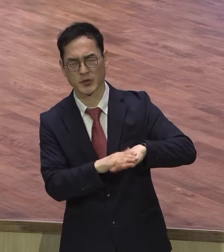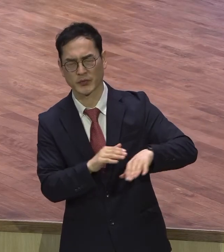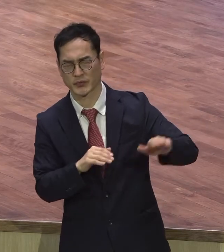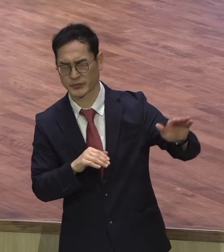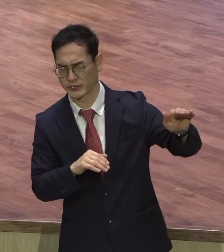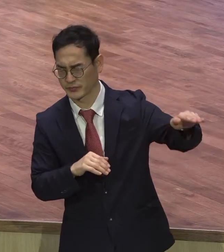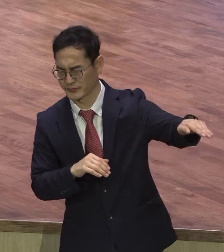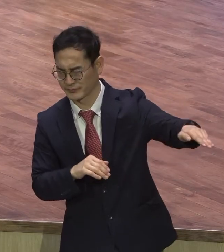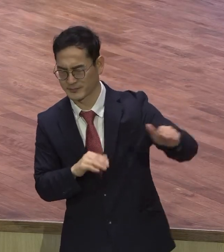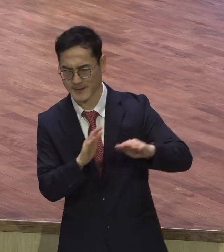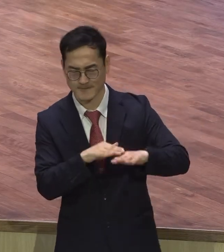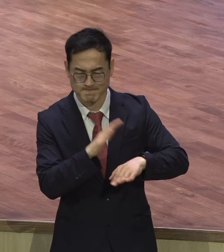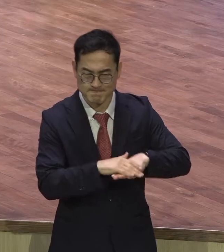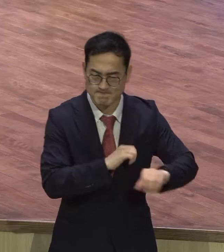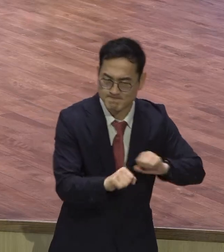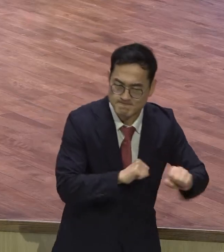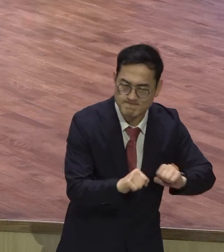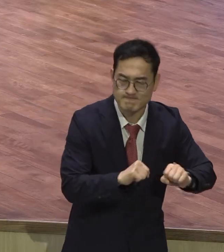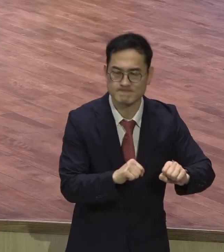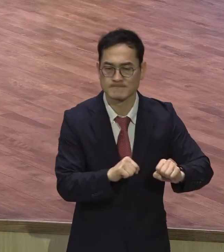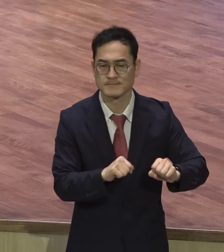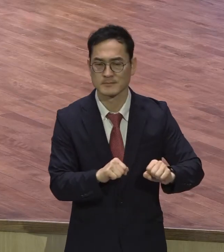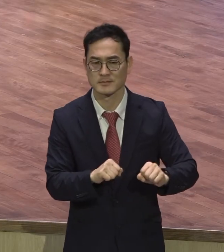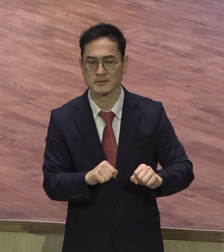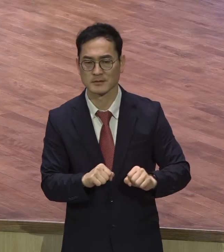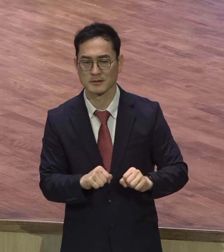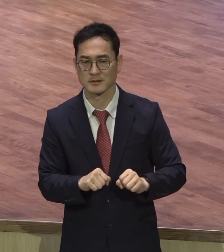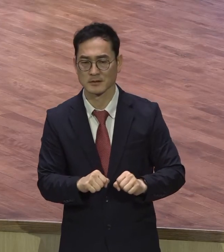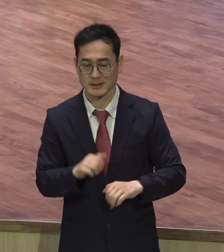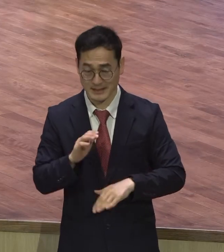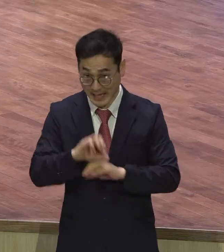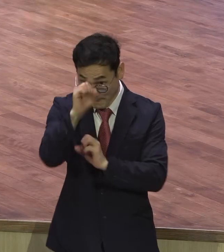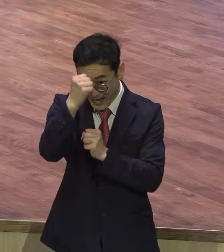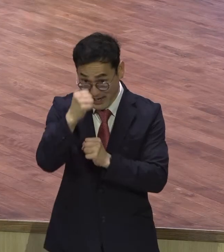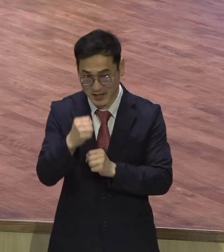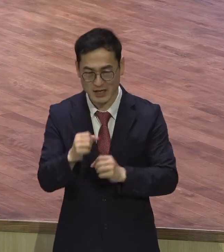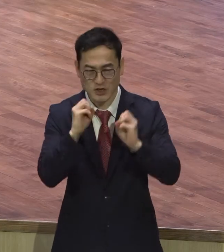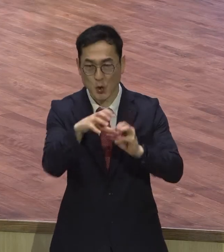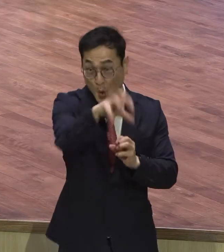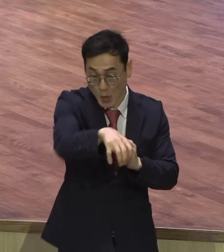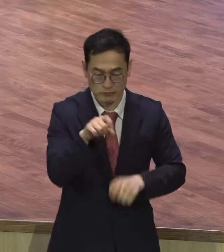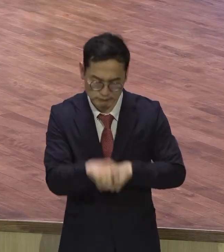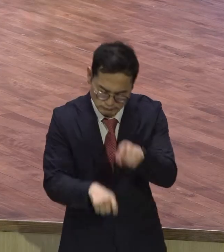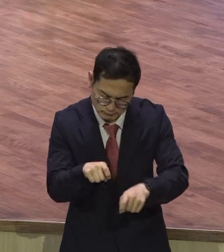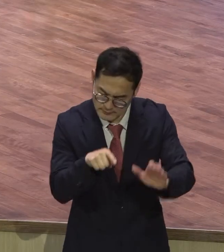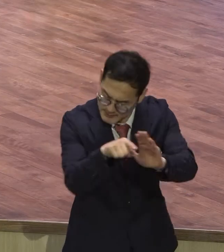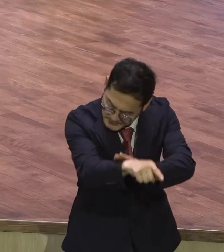전도 성교 현장에 있게 하야죠. 그게 정상적 하나님 앞에서